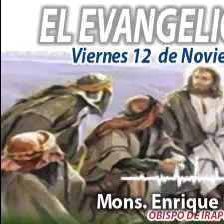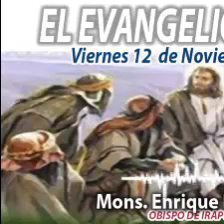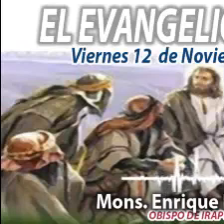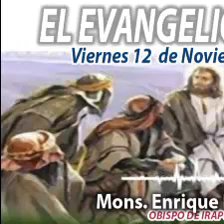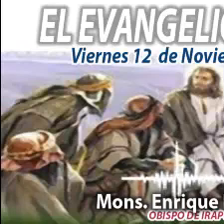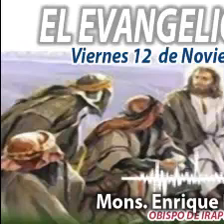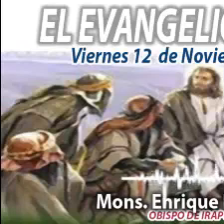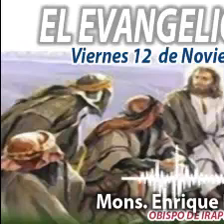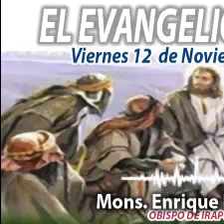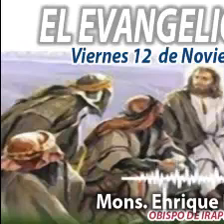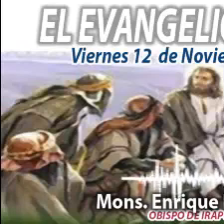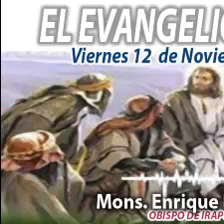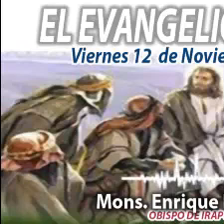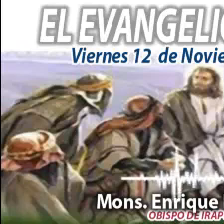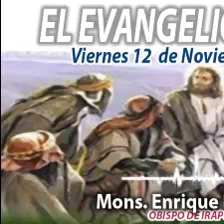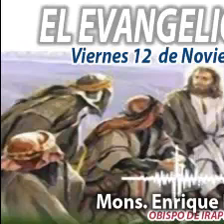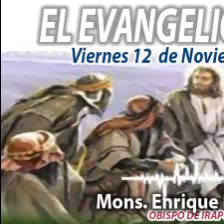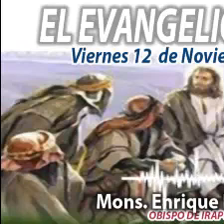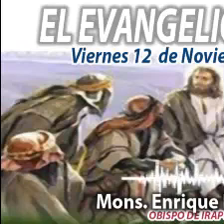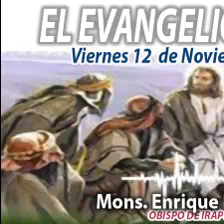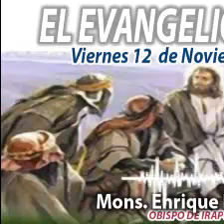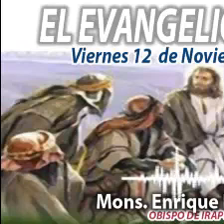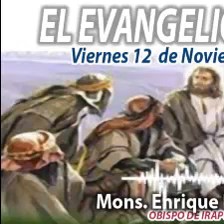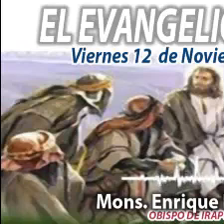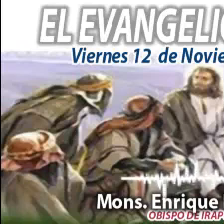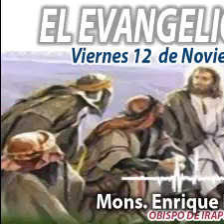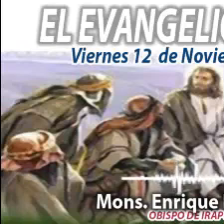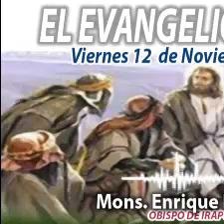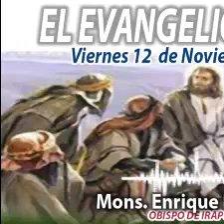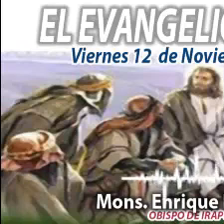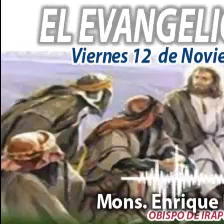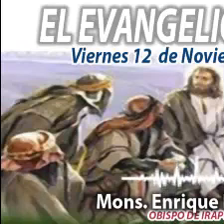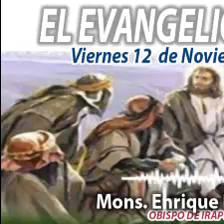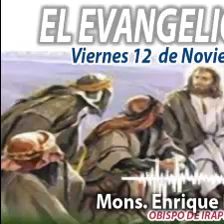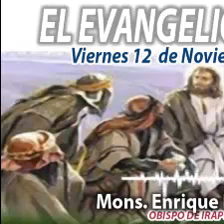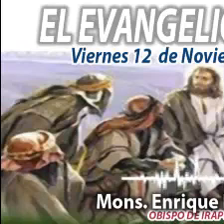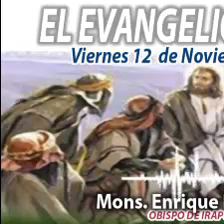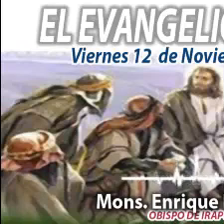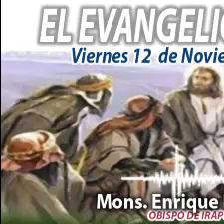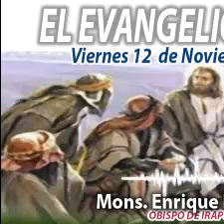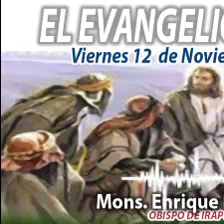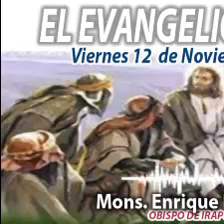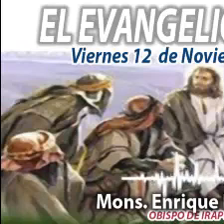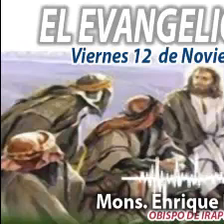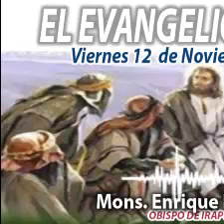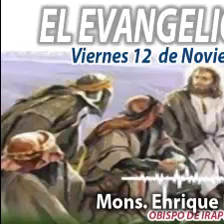Díaz, fortalezcamos nuestra fe. Seamos testigos de Jesús, vivo y resucitado.